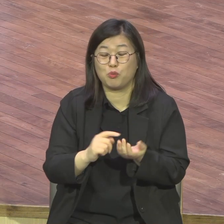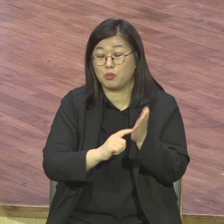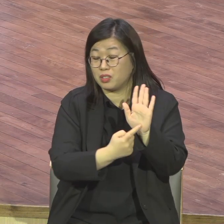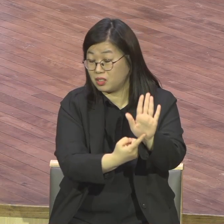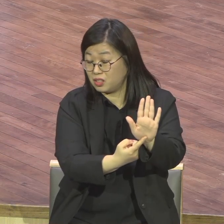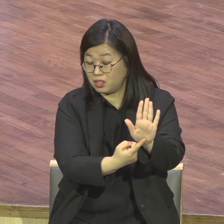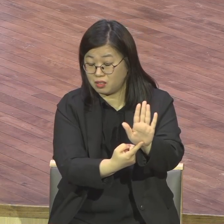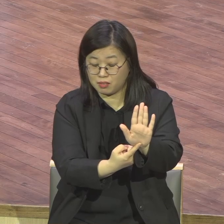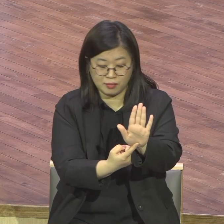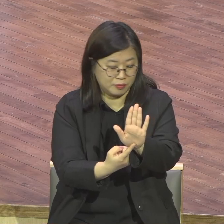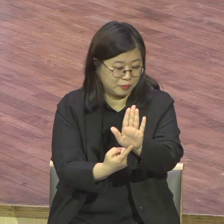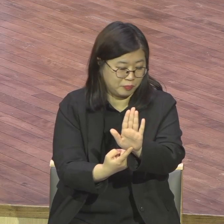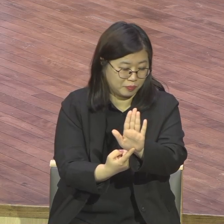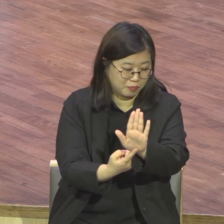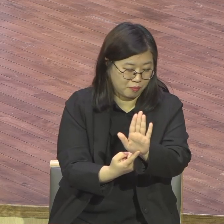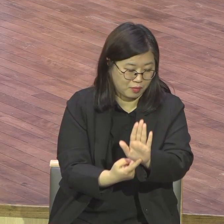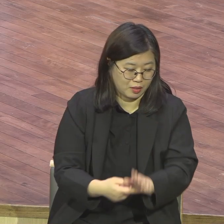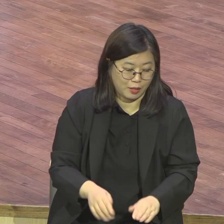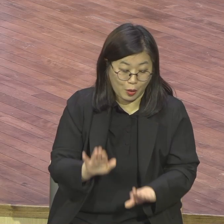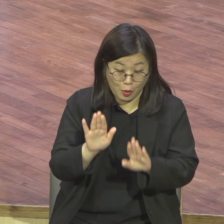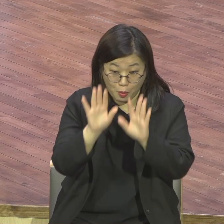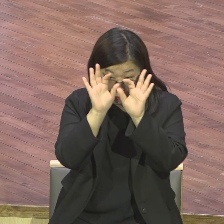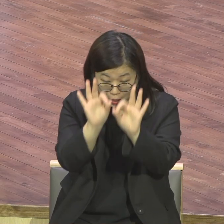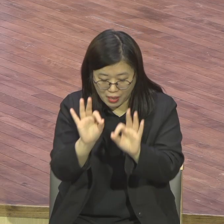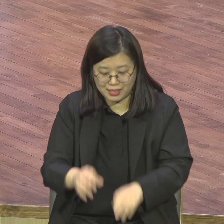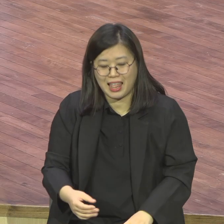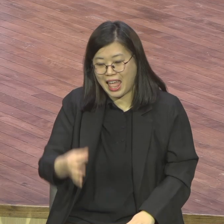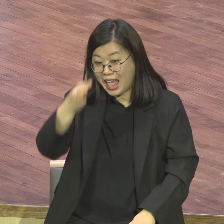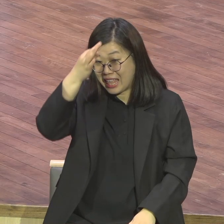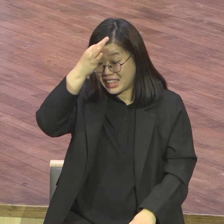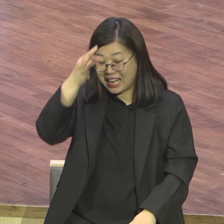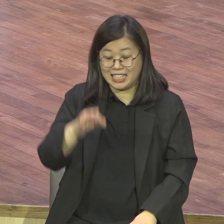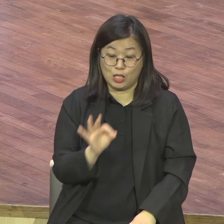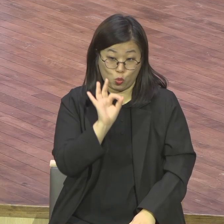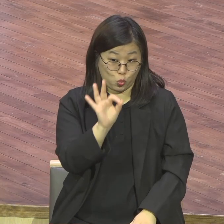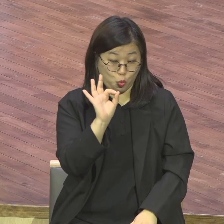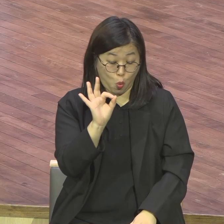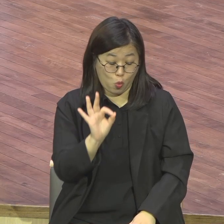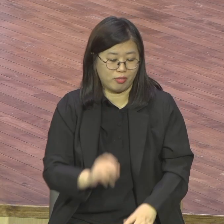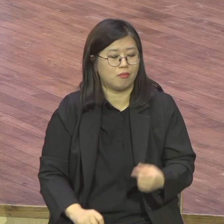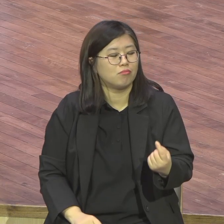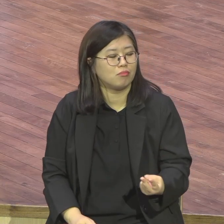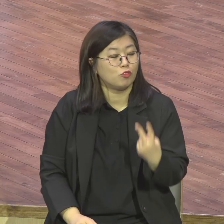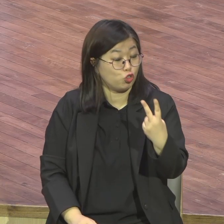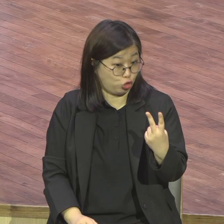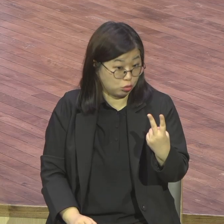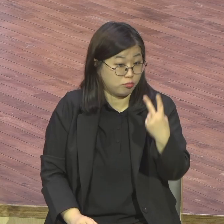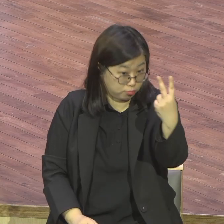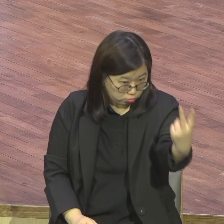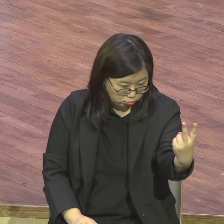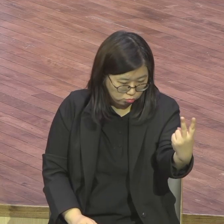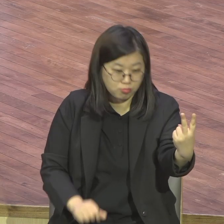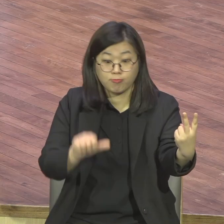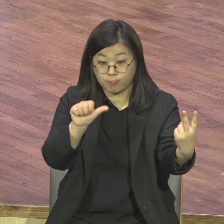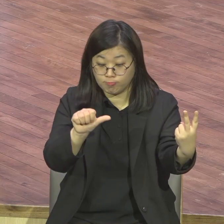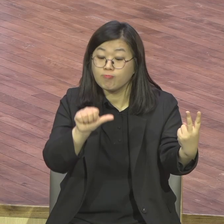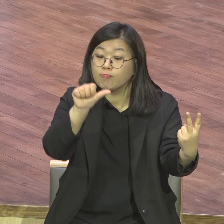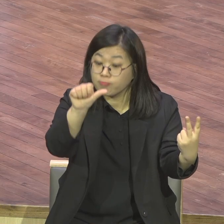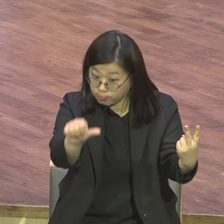두 달란트 다섯 달란트 받은 자에게 똑같이 말합니다 두 달란트 다섯 달란트 받은 자에게 똑같이